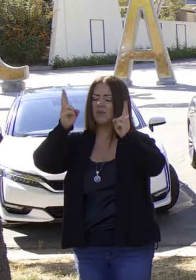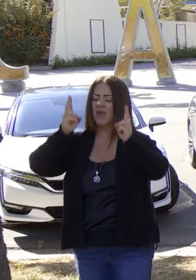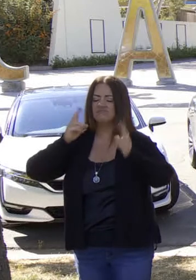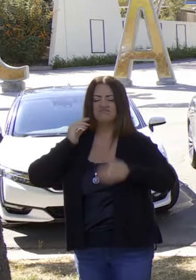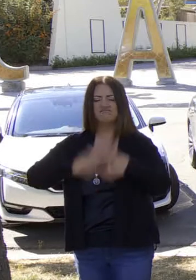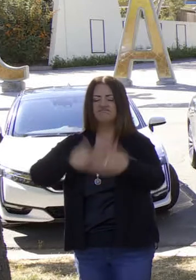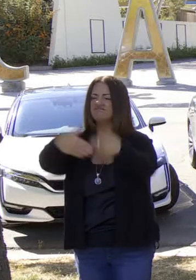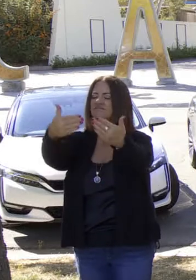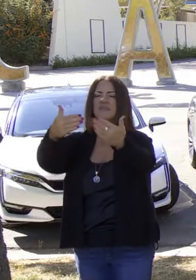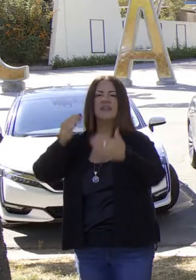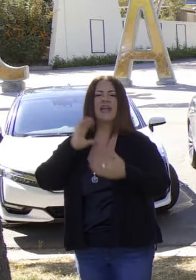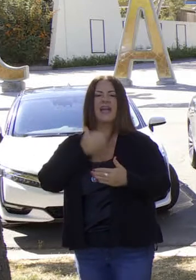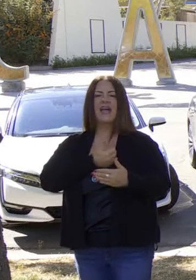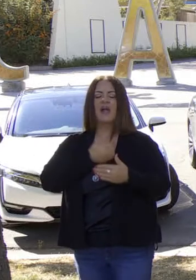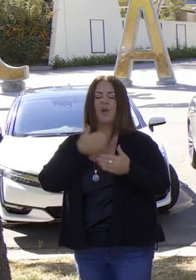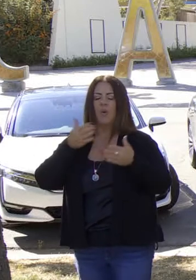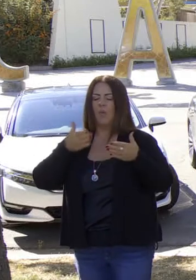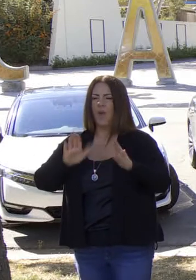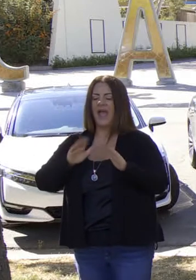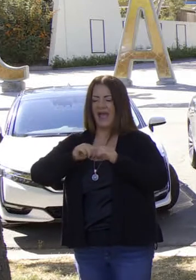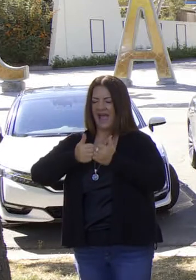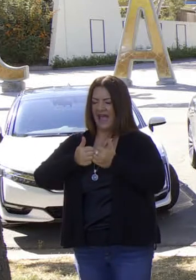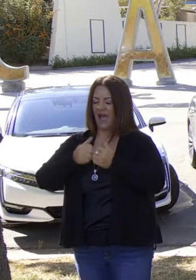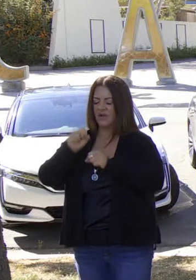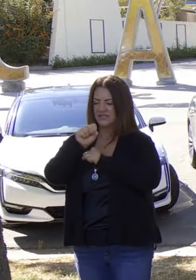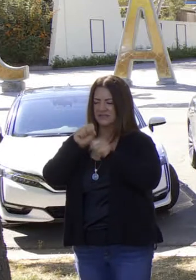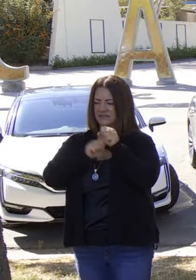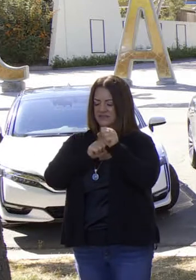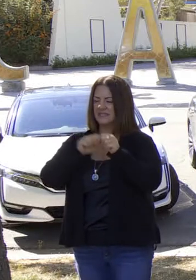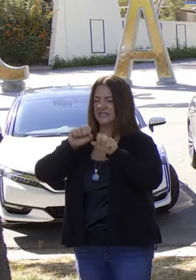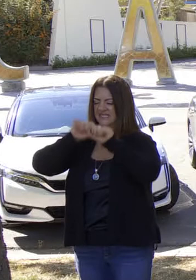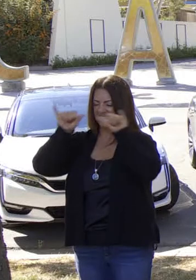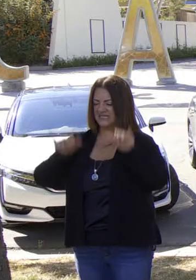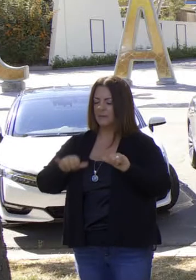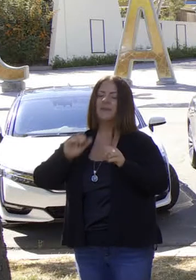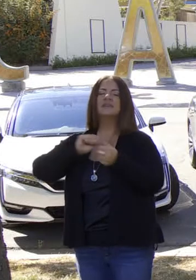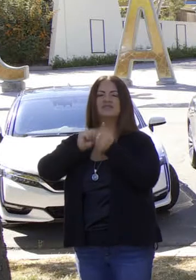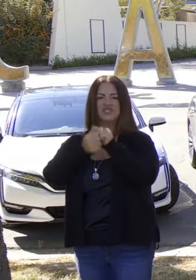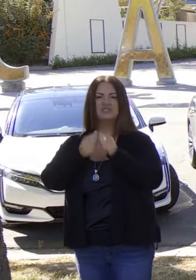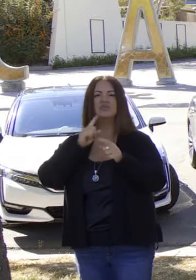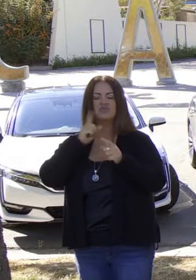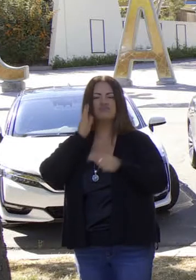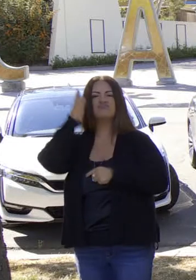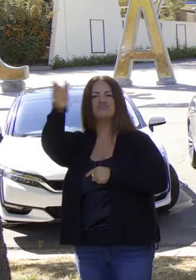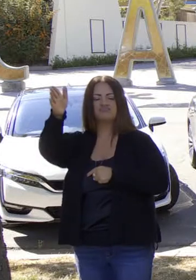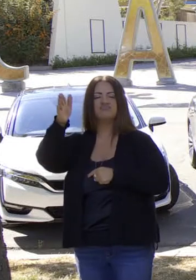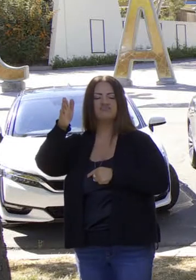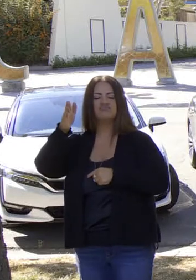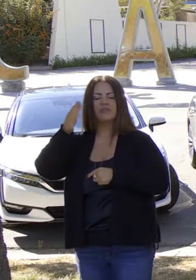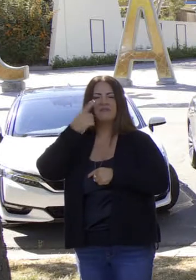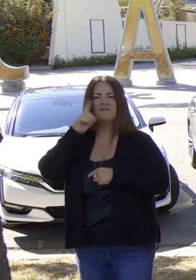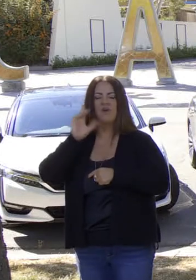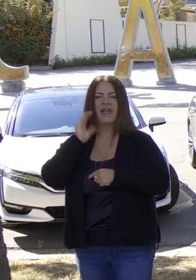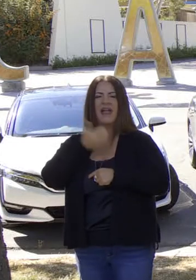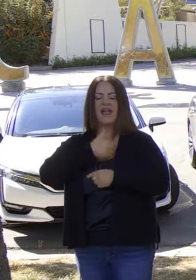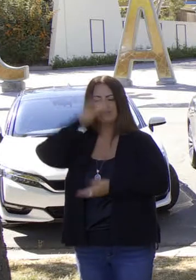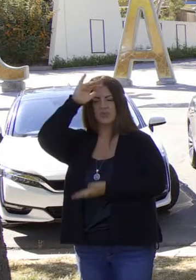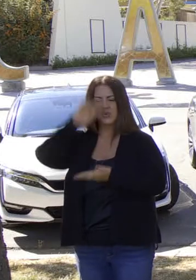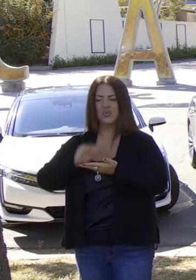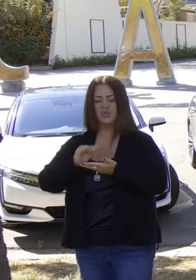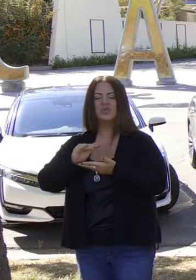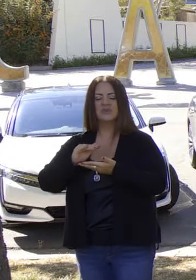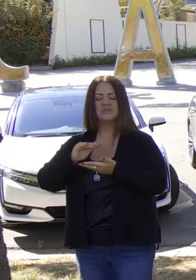para acelerar adaptación y adopción y a la vez hacer crecer la